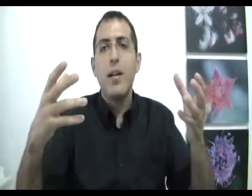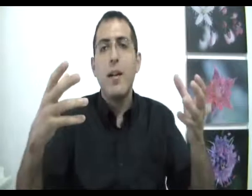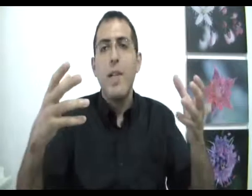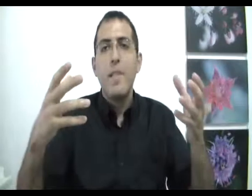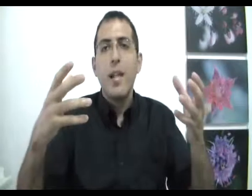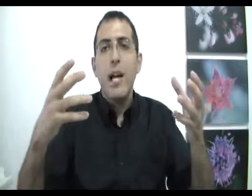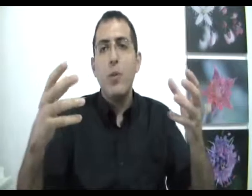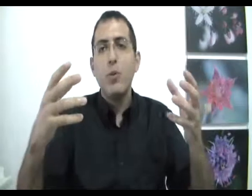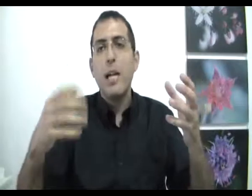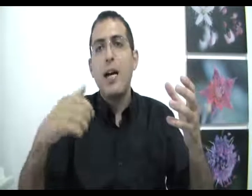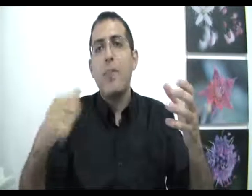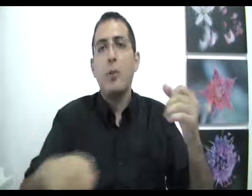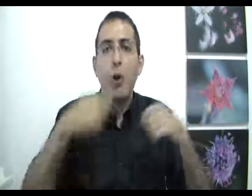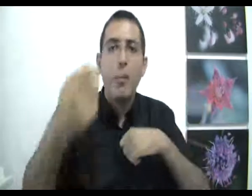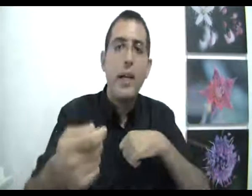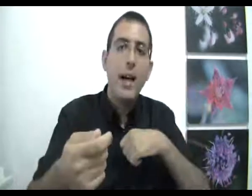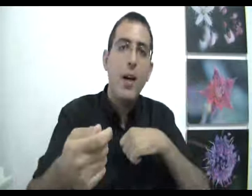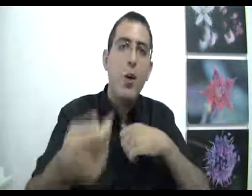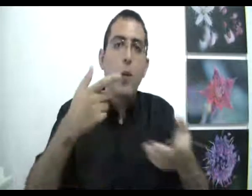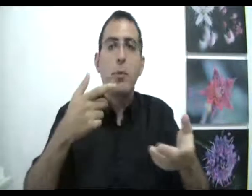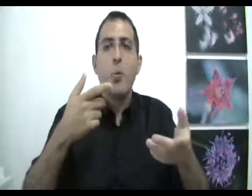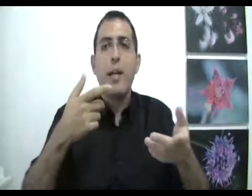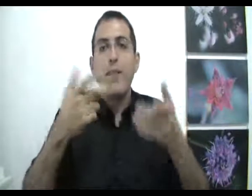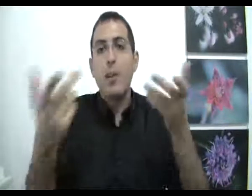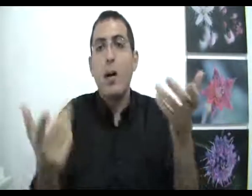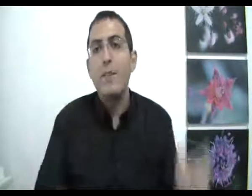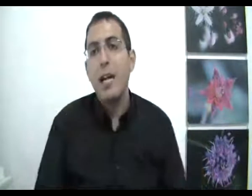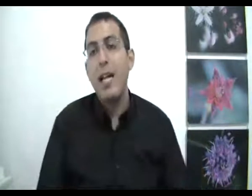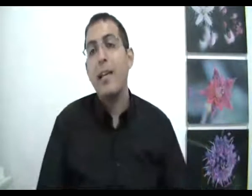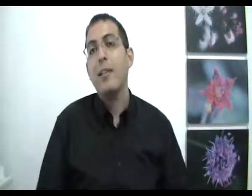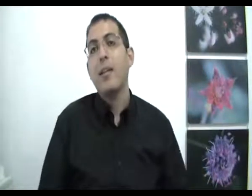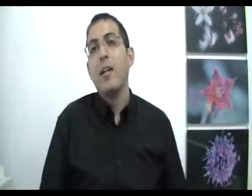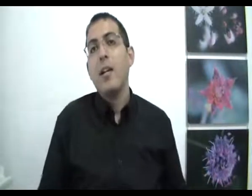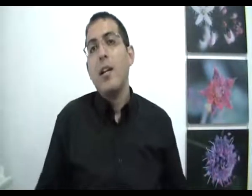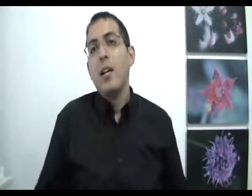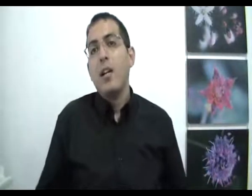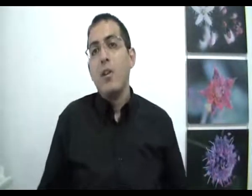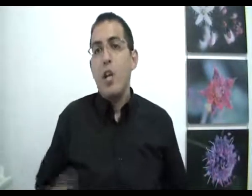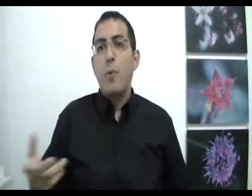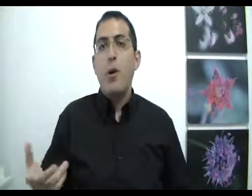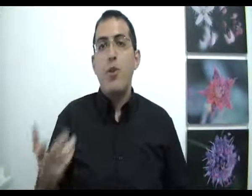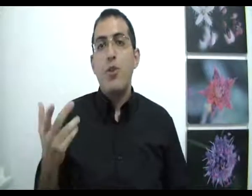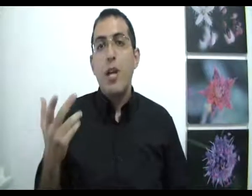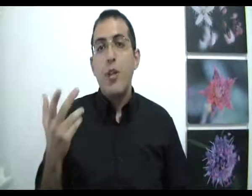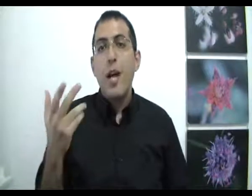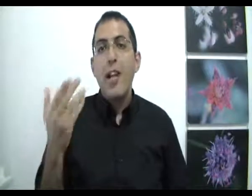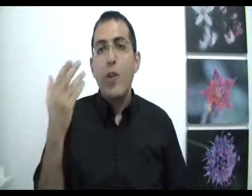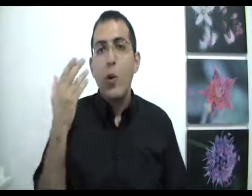האם הוא נוצר מתוך בחירה או לא מתוך בחירה ולכאורה אפשר להגיד שיש פה שאין אפילו